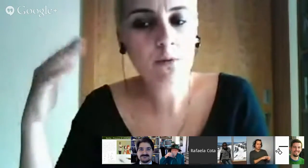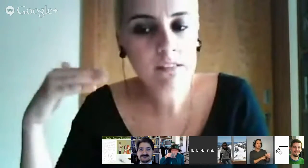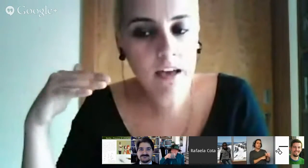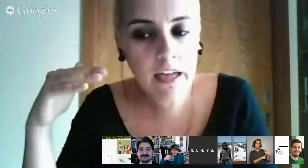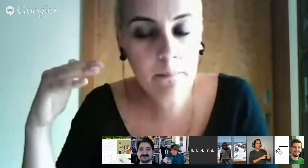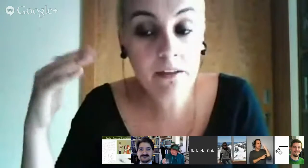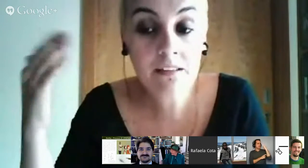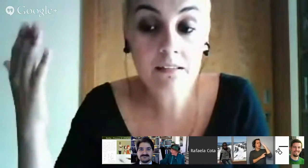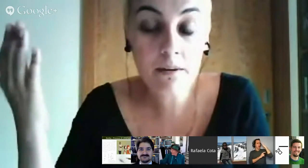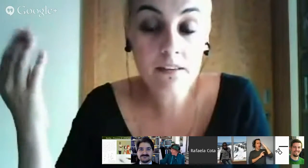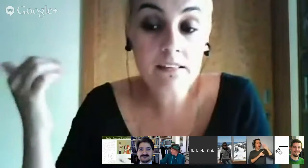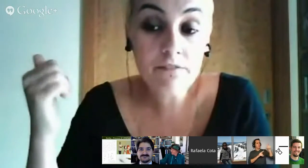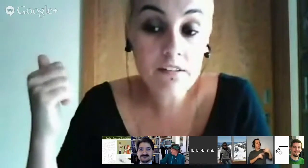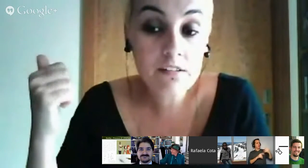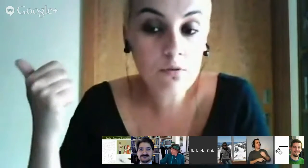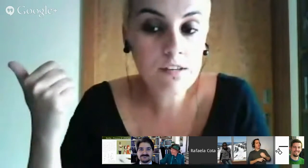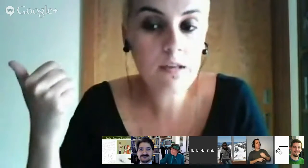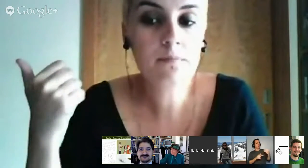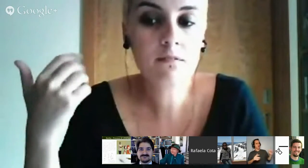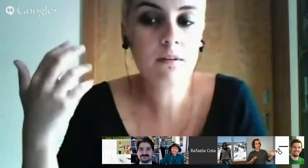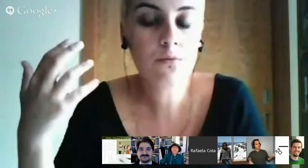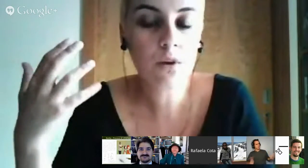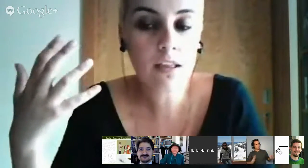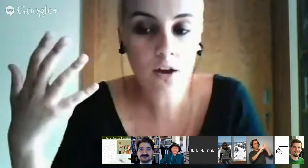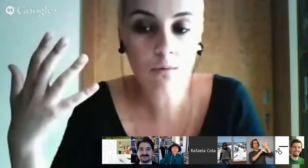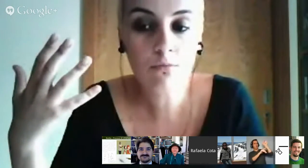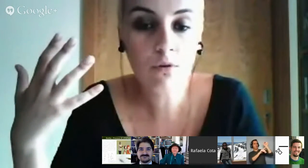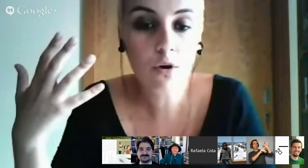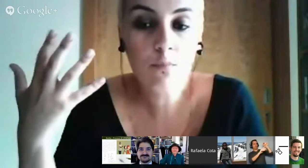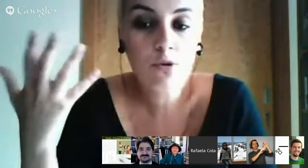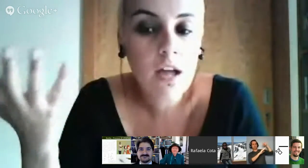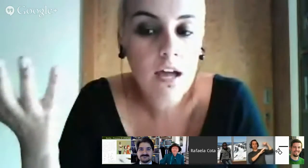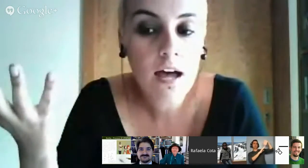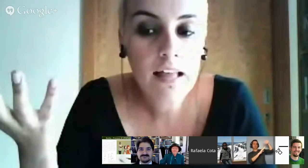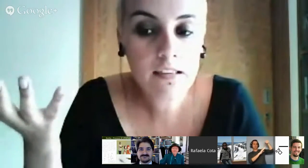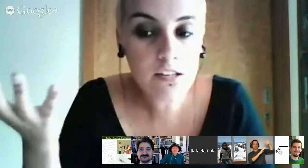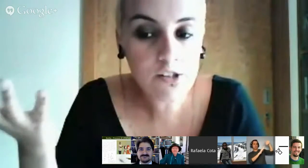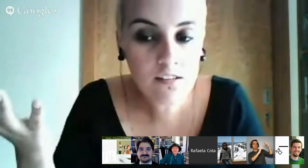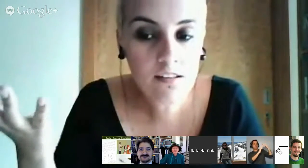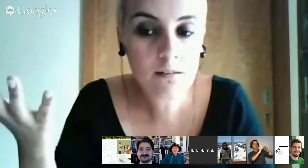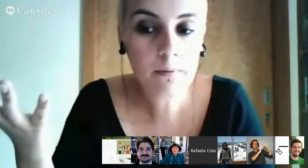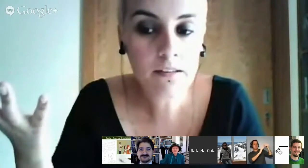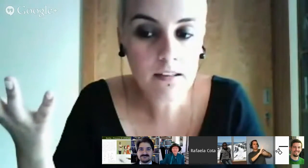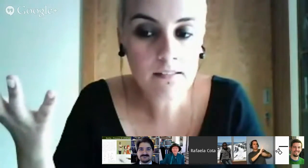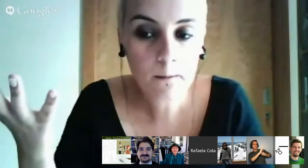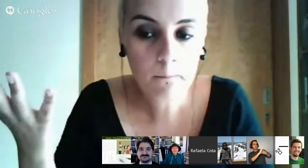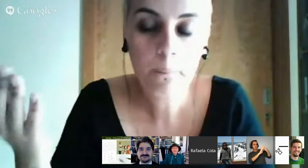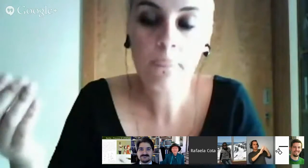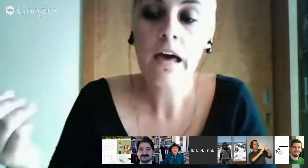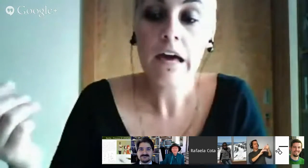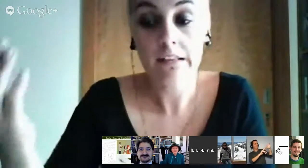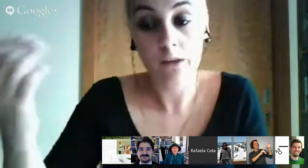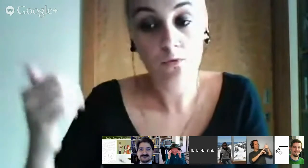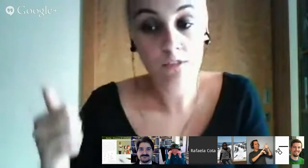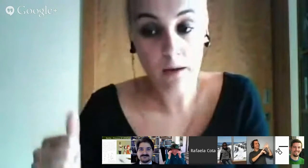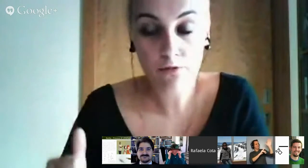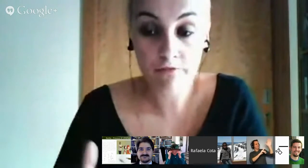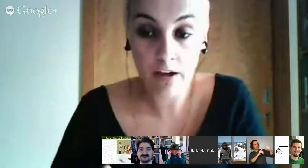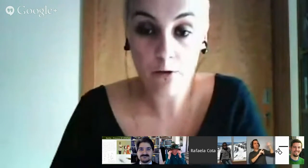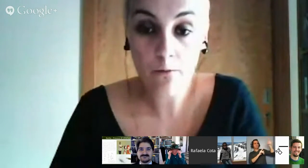montanha para tentar ver se ele conseguia perceber qual é que era o porquê da tristeza dessa princesa. Então, o sábio veio